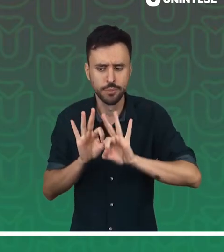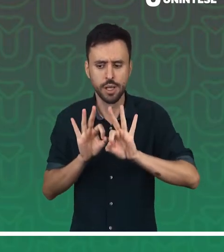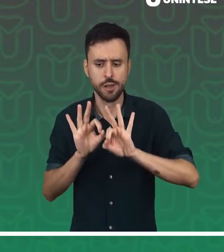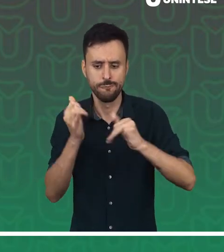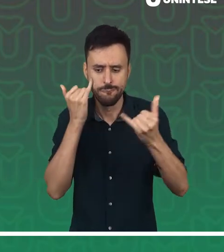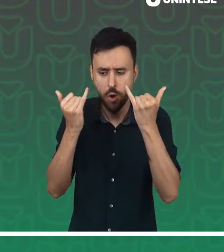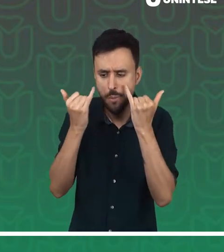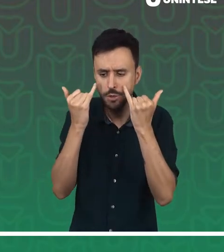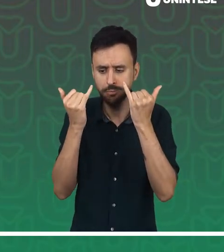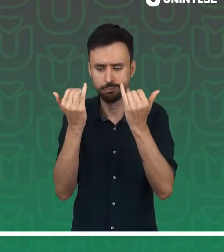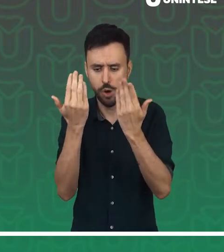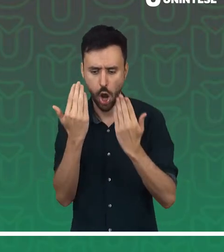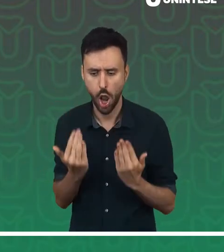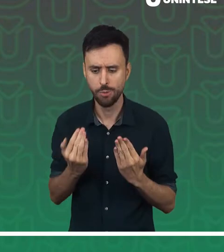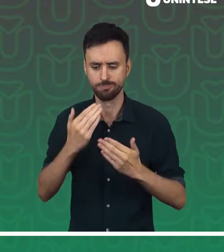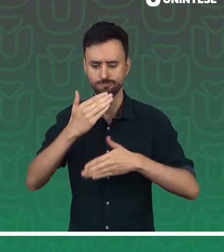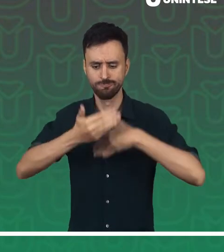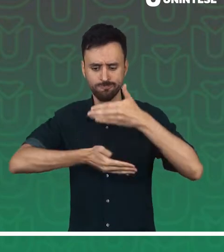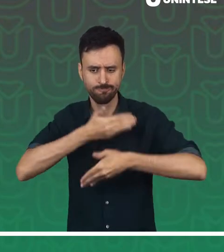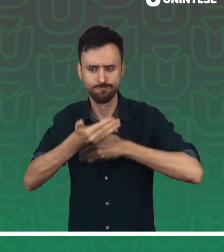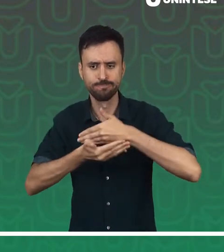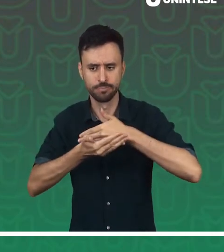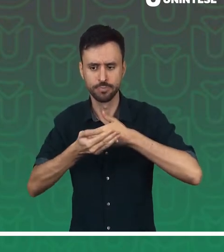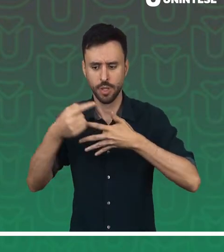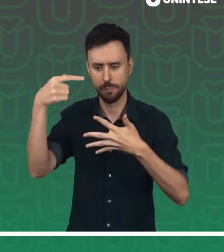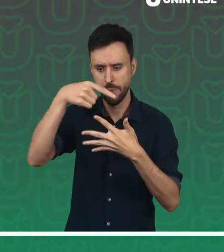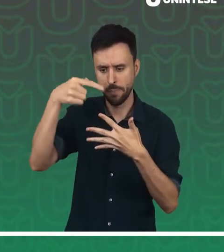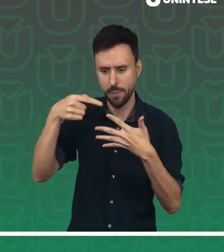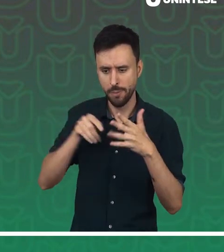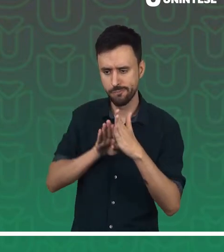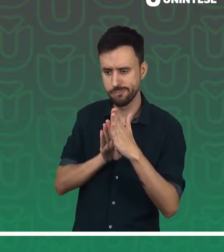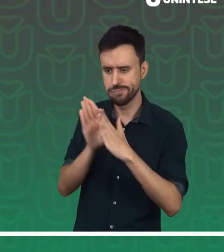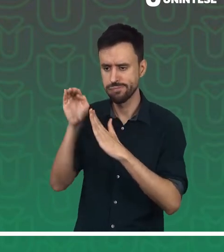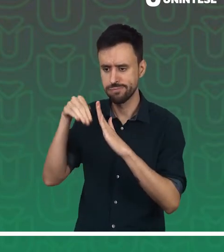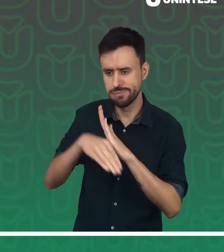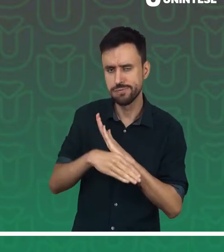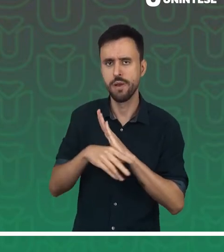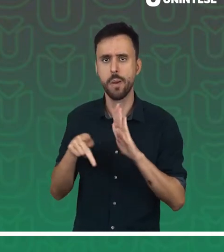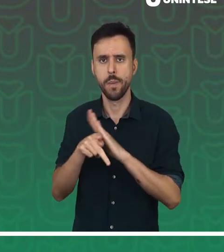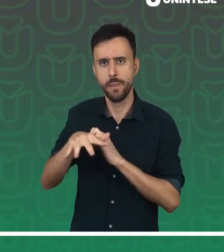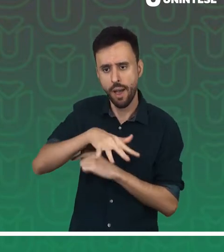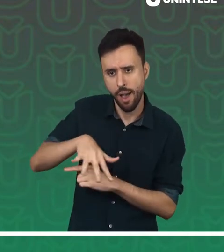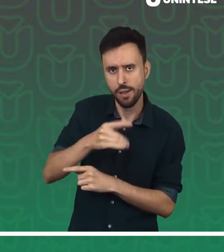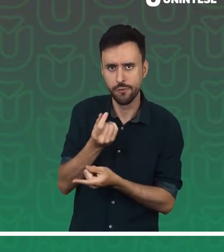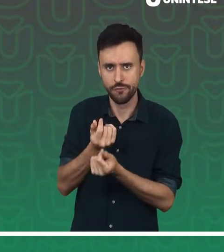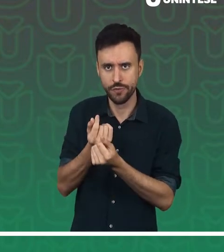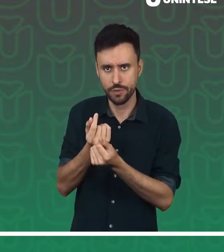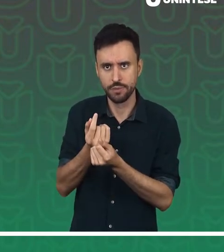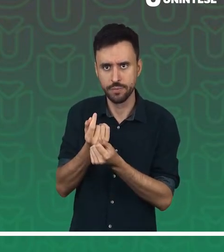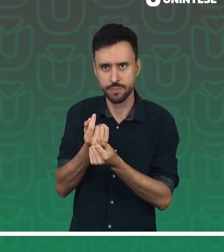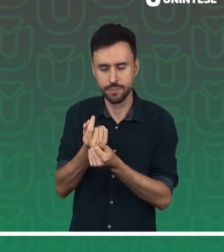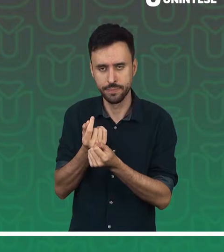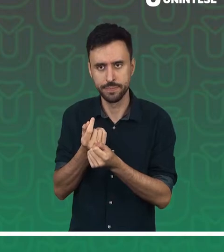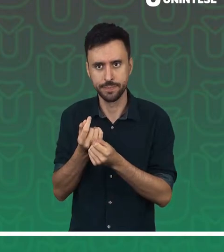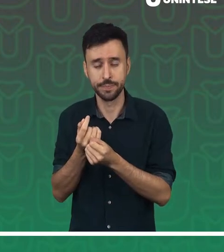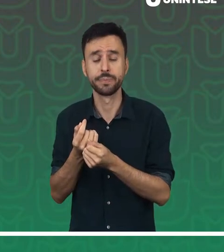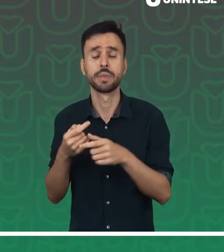analisar informações gerenciais, qualificando os diversos indicadores econômicos e financeiros para a gestão do negócio,